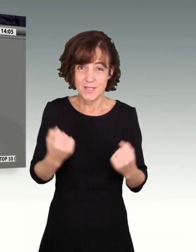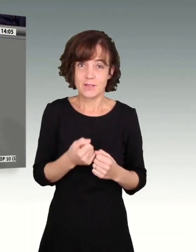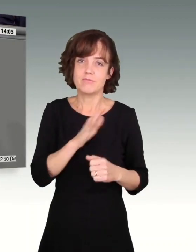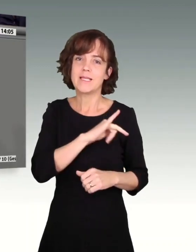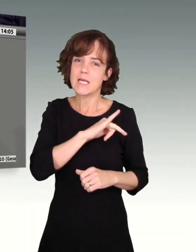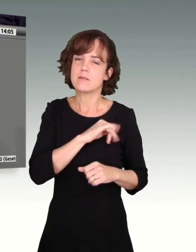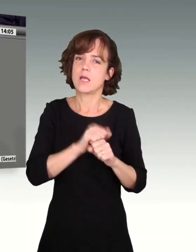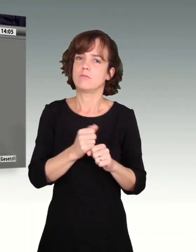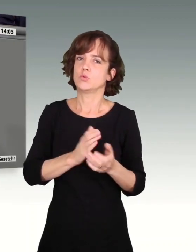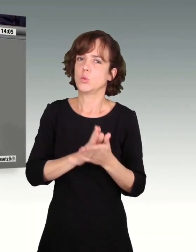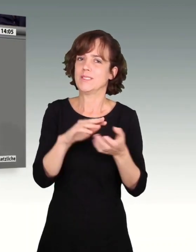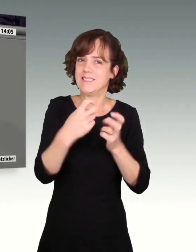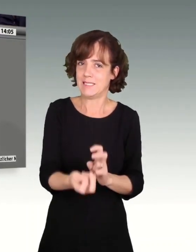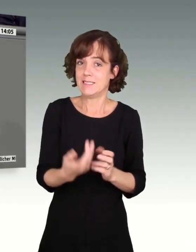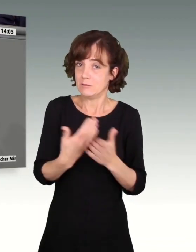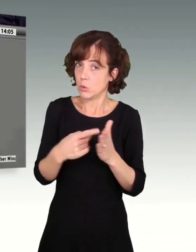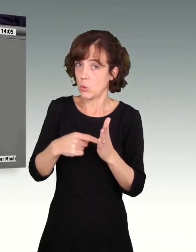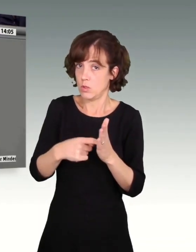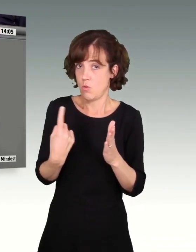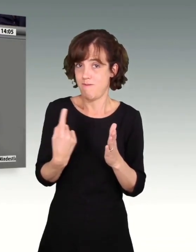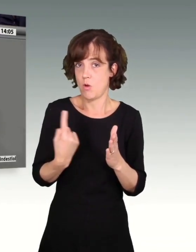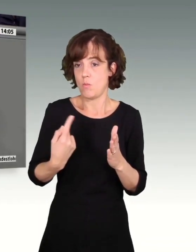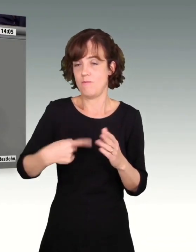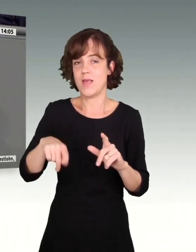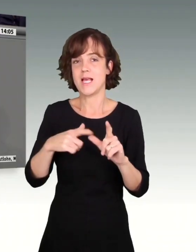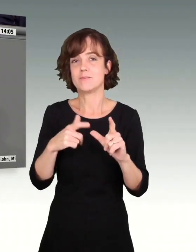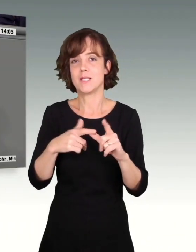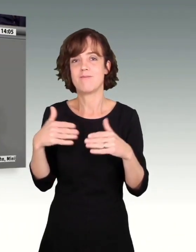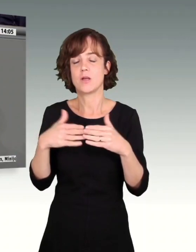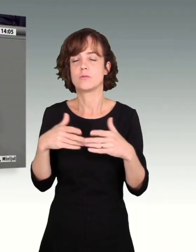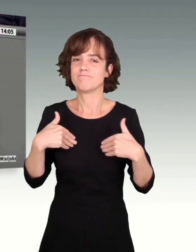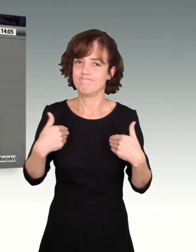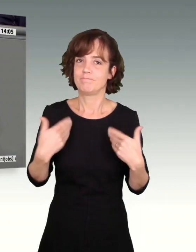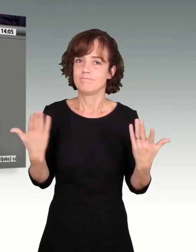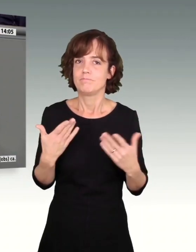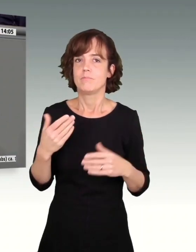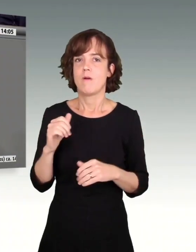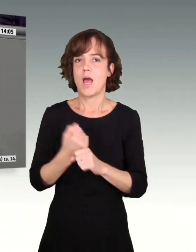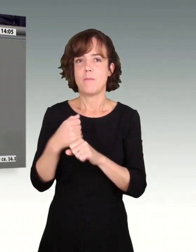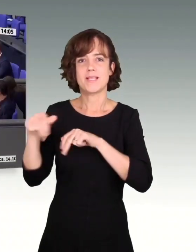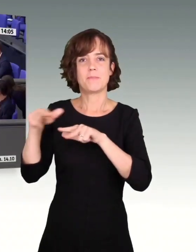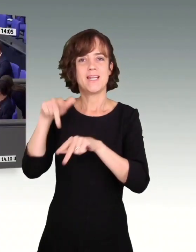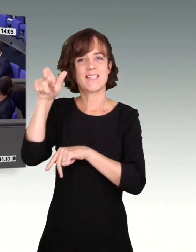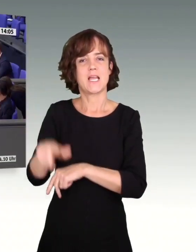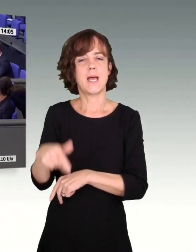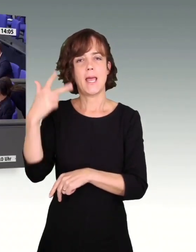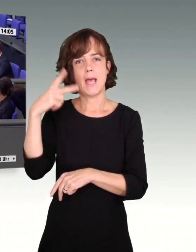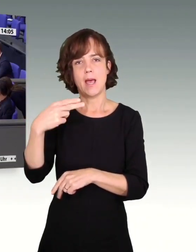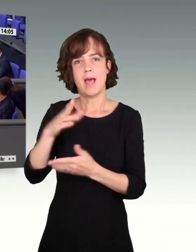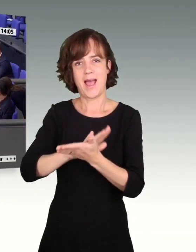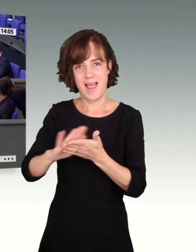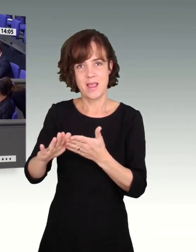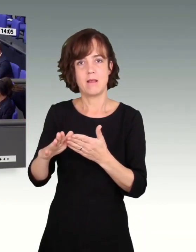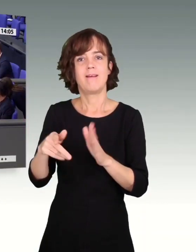durchgesetzt werden. Das ist übrigens auch eines der Gründe, warum wir uns als SPD-Fraktion sehr freuen, dass unser Arbeitsminister Hubertus Heil ein